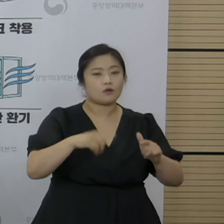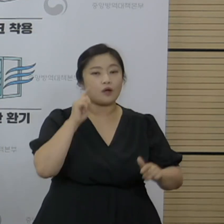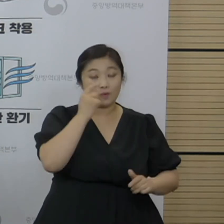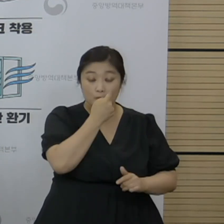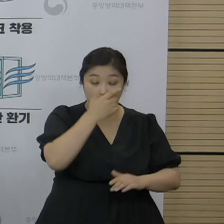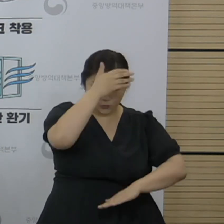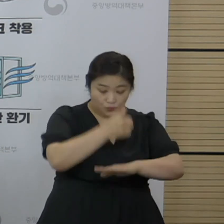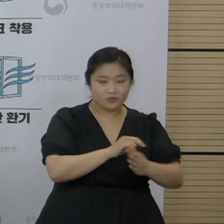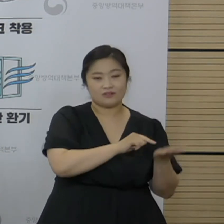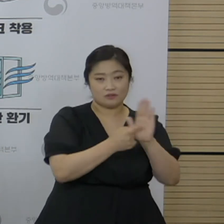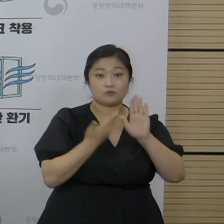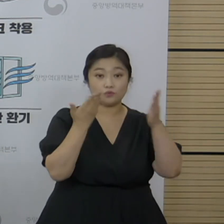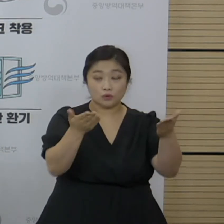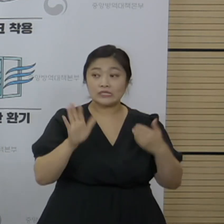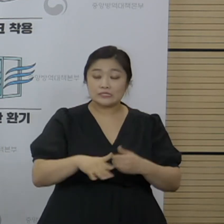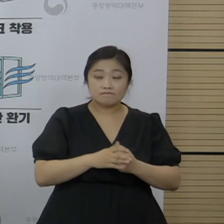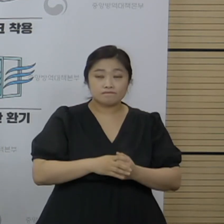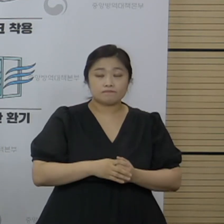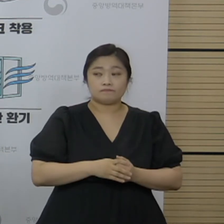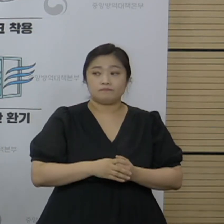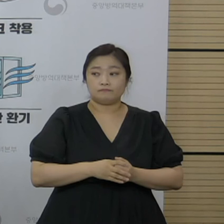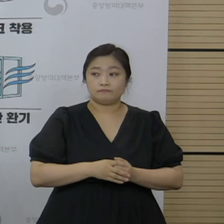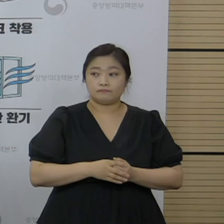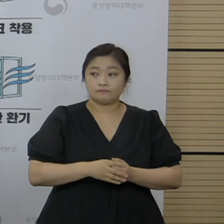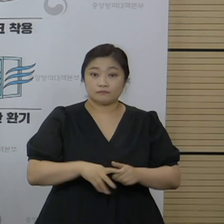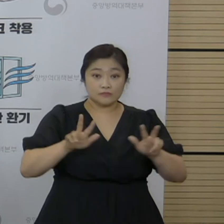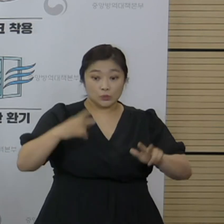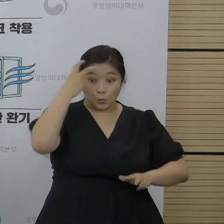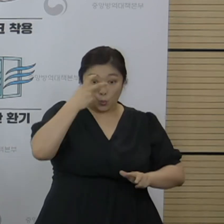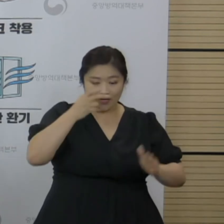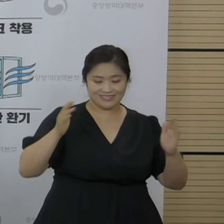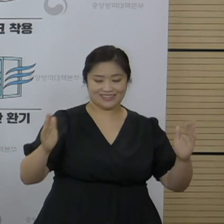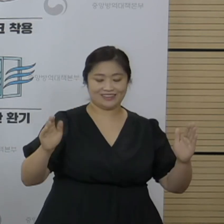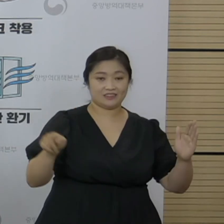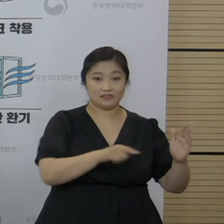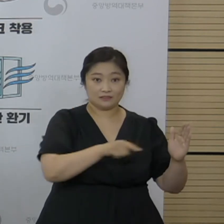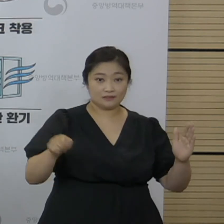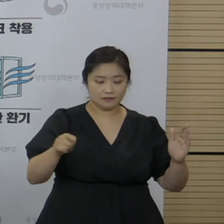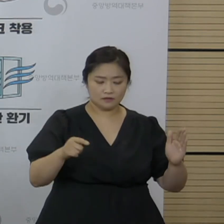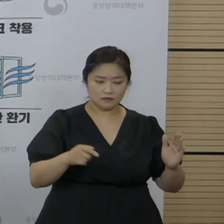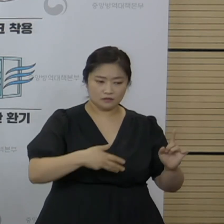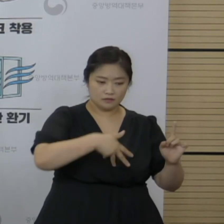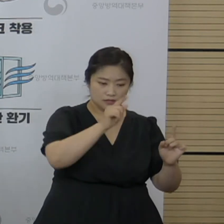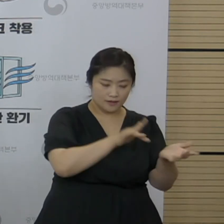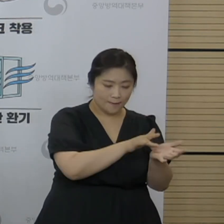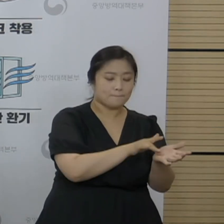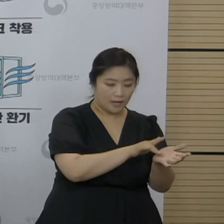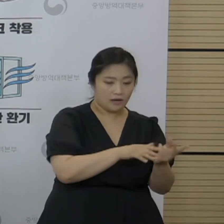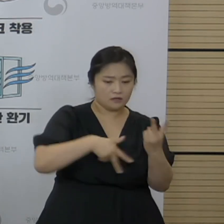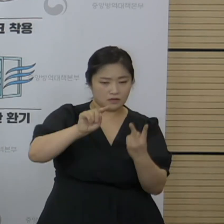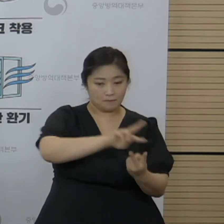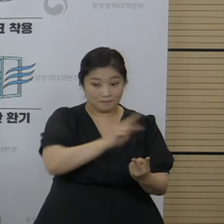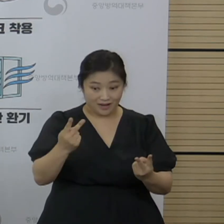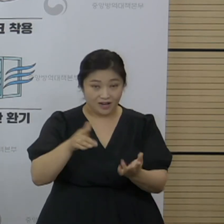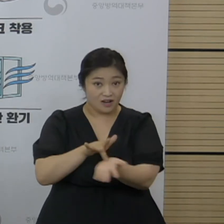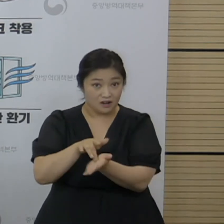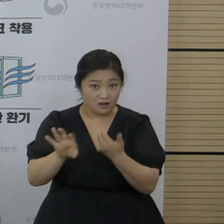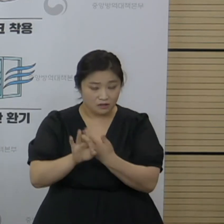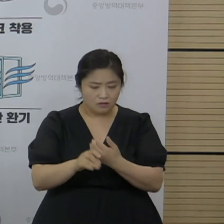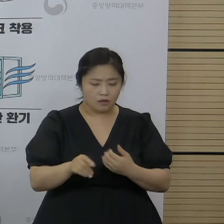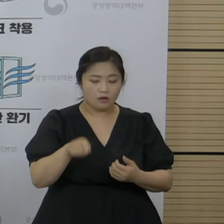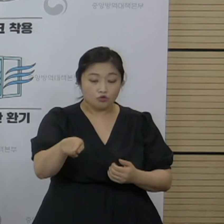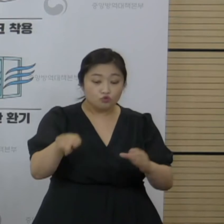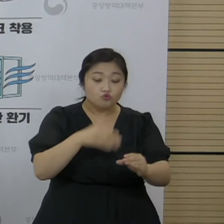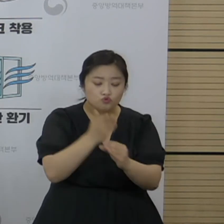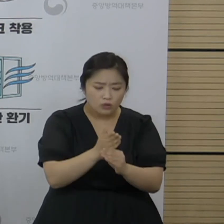하겠습니다. 현재 저희가 일정한 조사 기간을 두고 교차접종 대상자 중에서 동일 백신 접종을